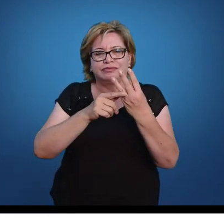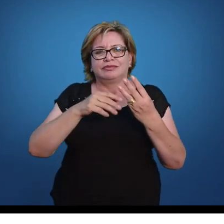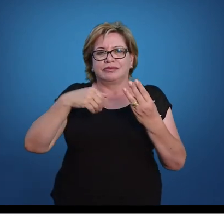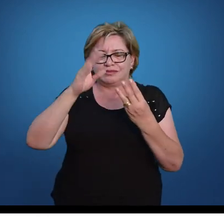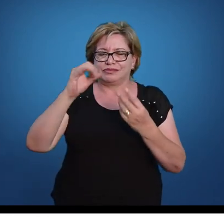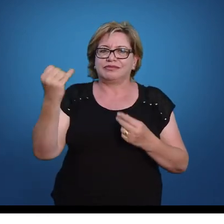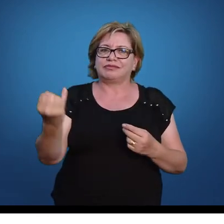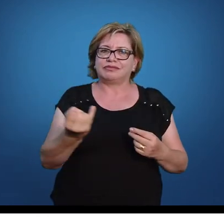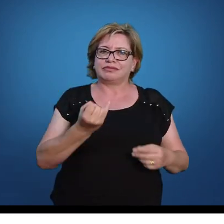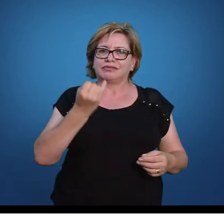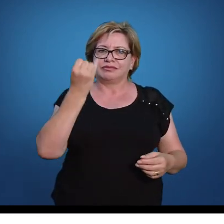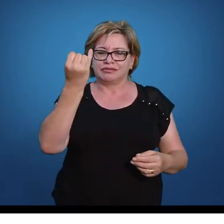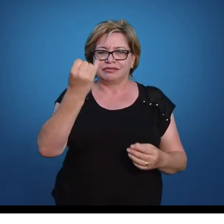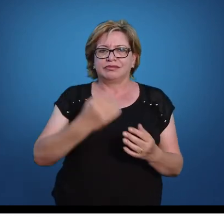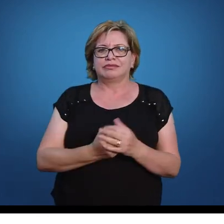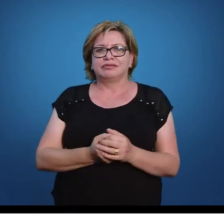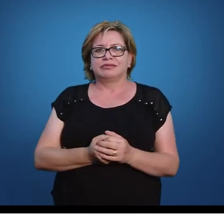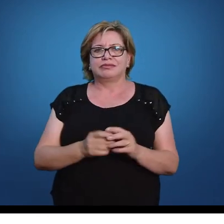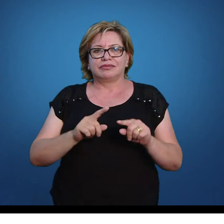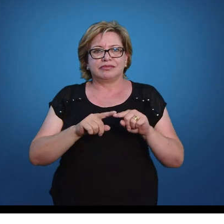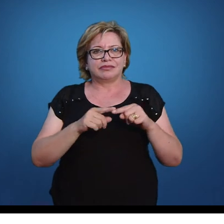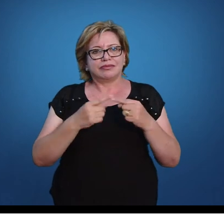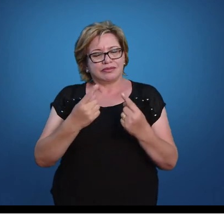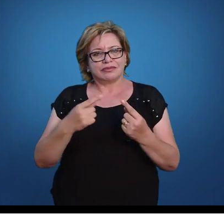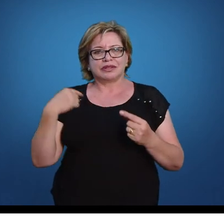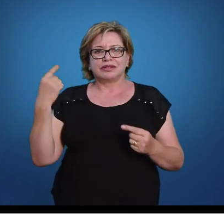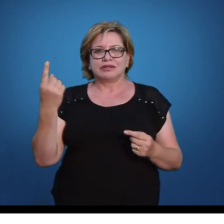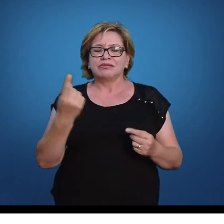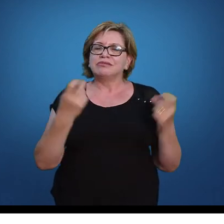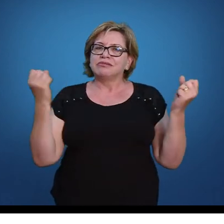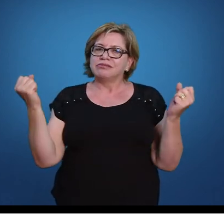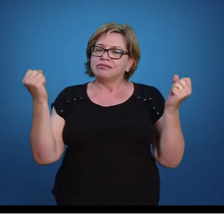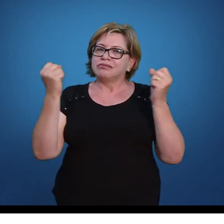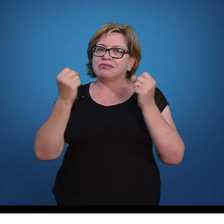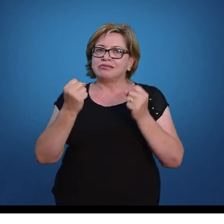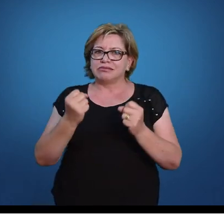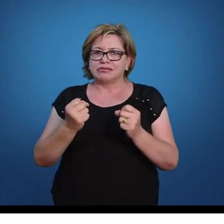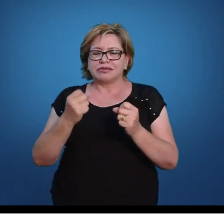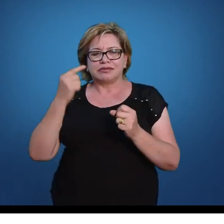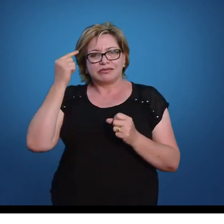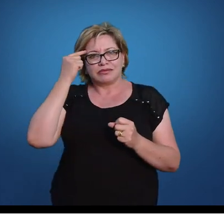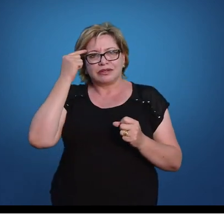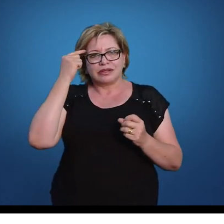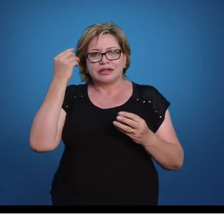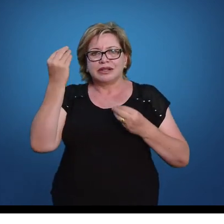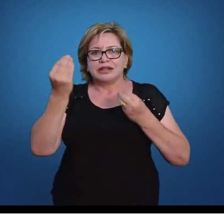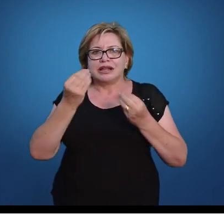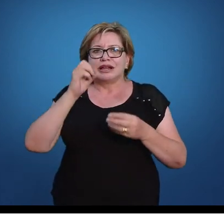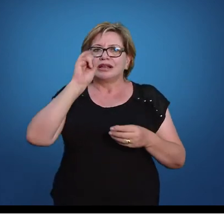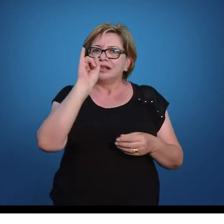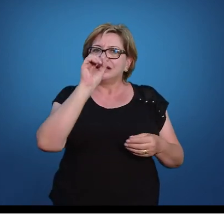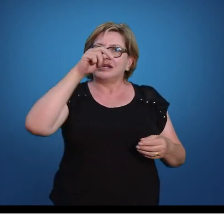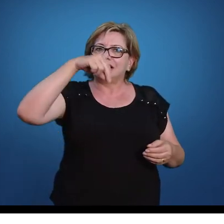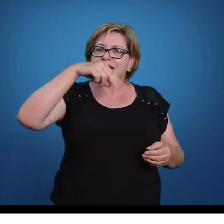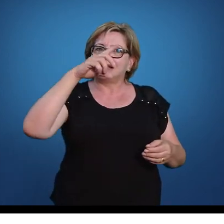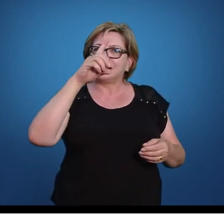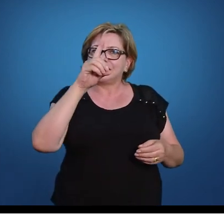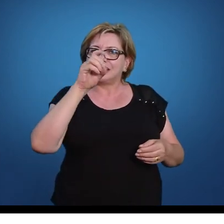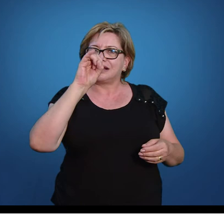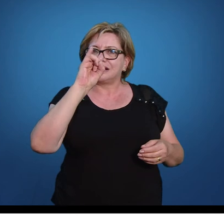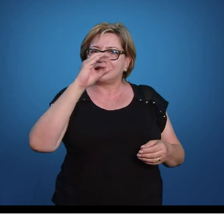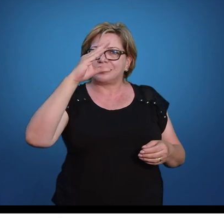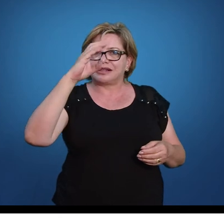ferramentas. No entanto, para que a gente possa estimar índices para tomar a decisão,